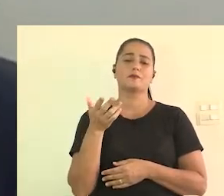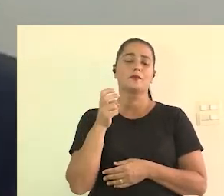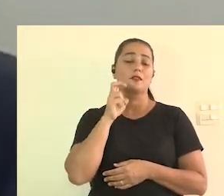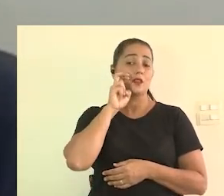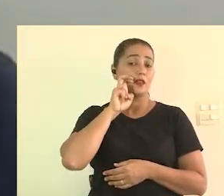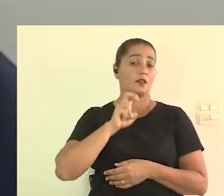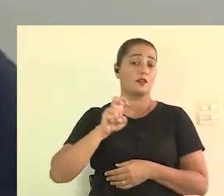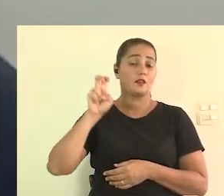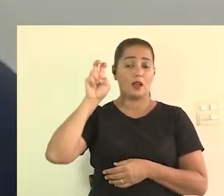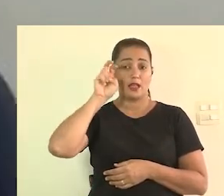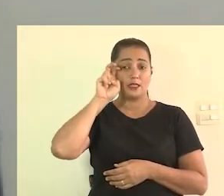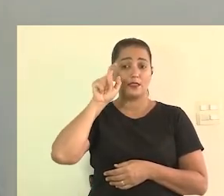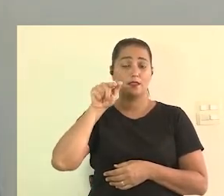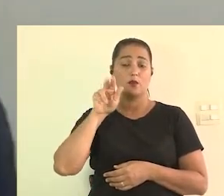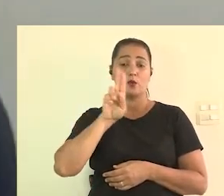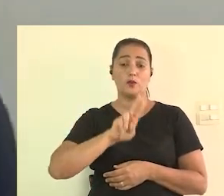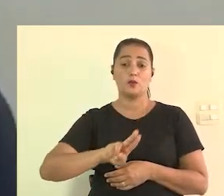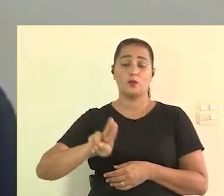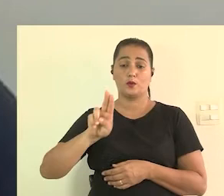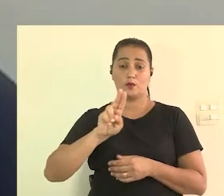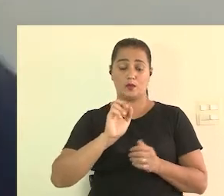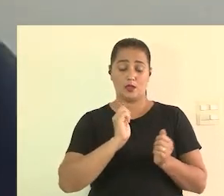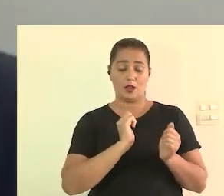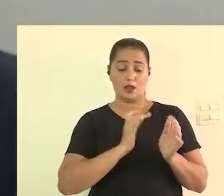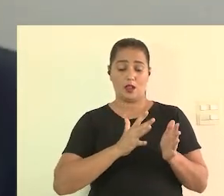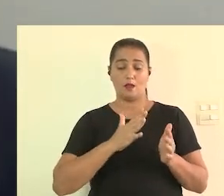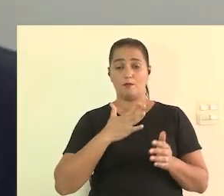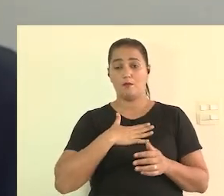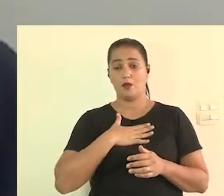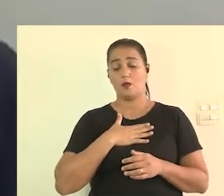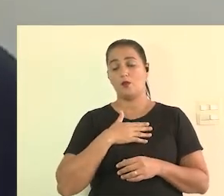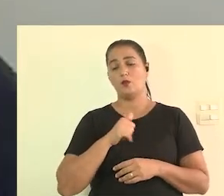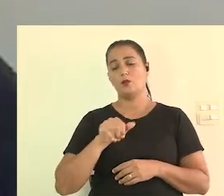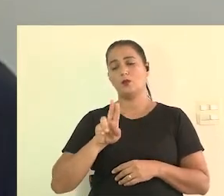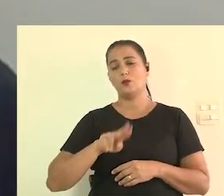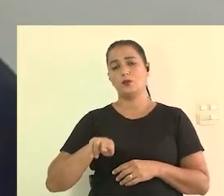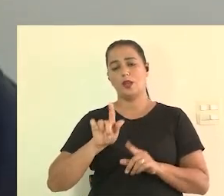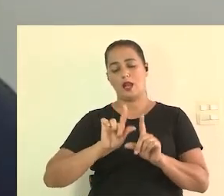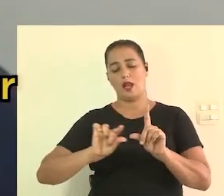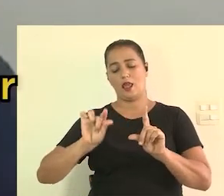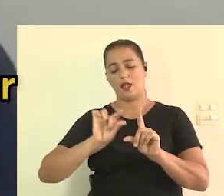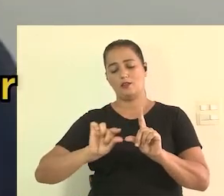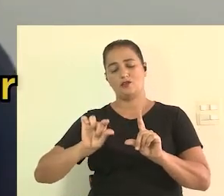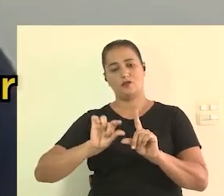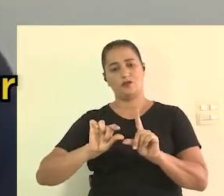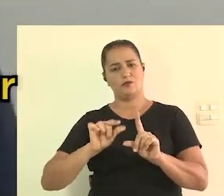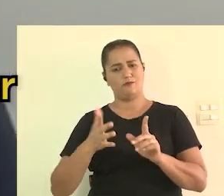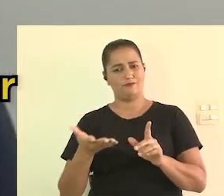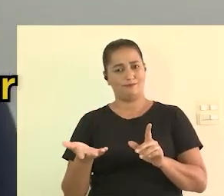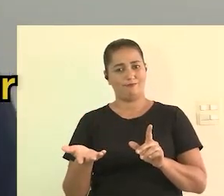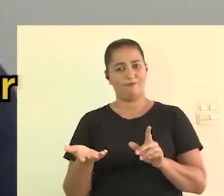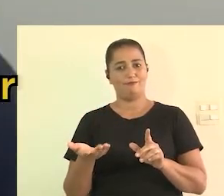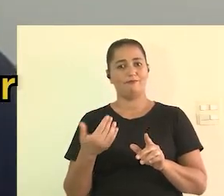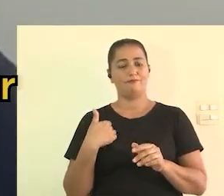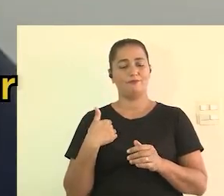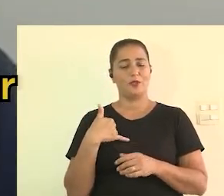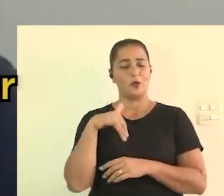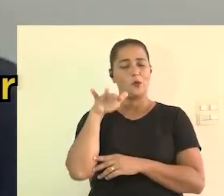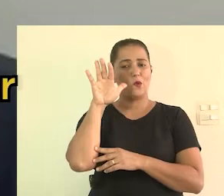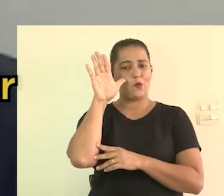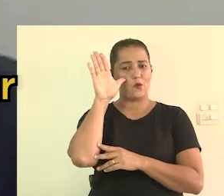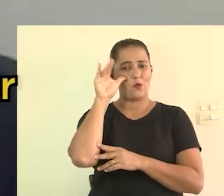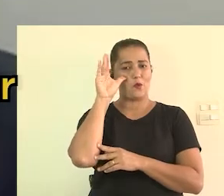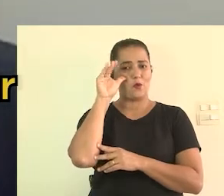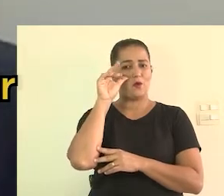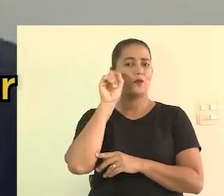do Alessandro que ele é usuário da Libras e no meu caso eu sou usuária da Legenda então uma das coisas que eu observo